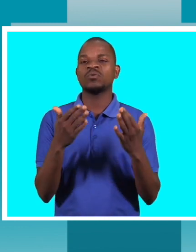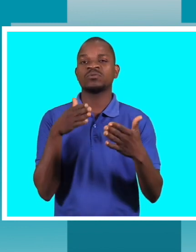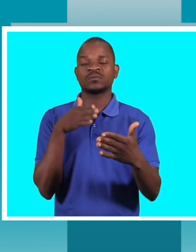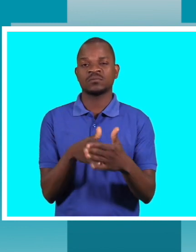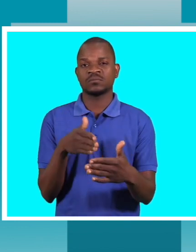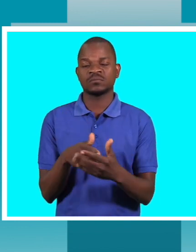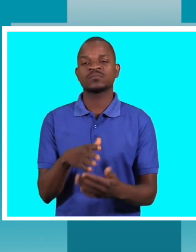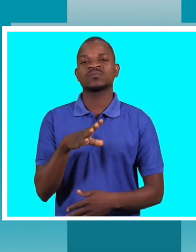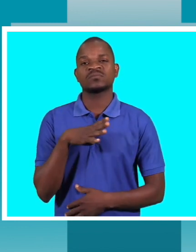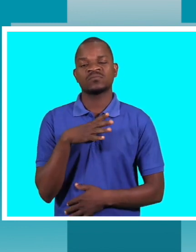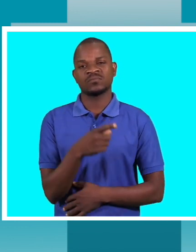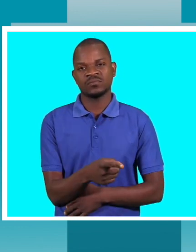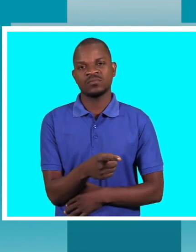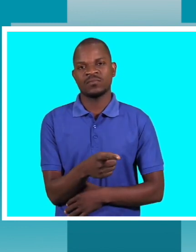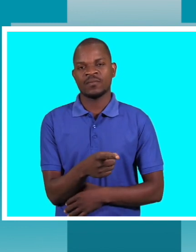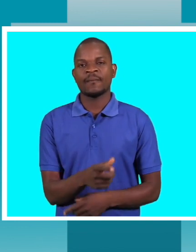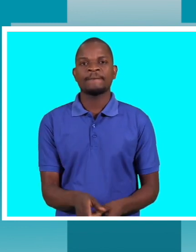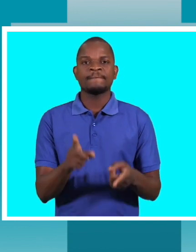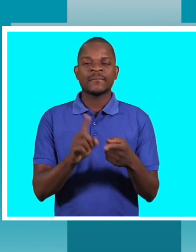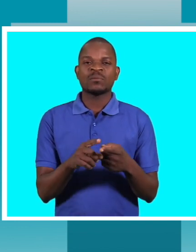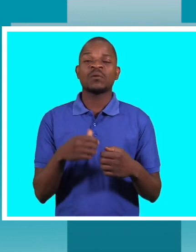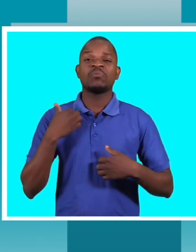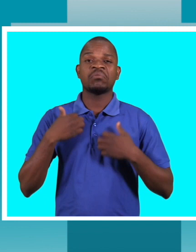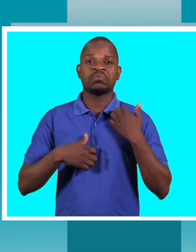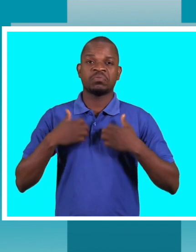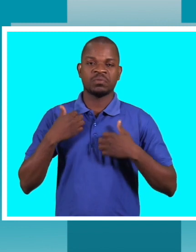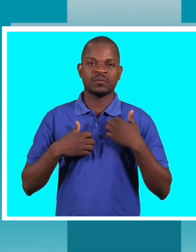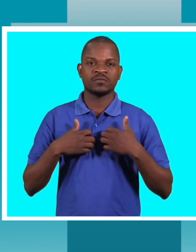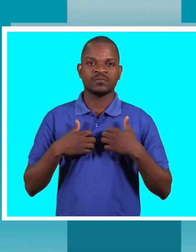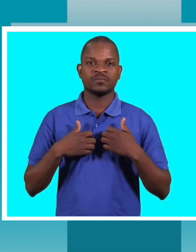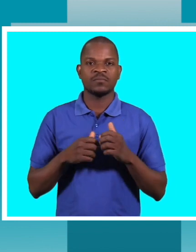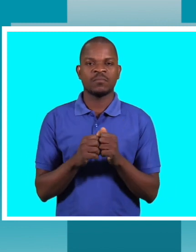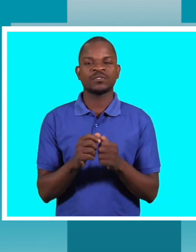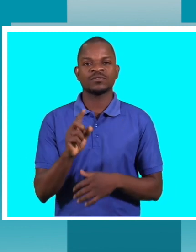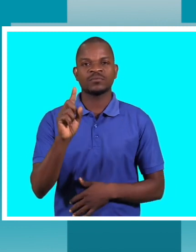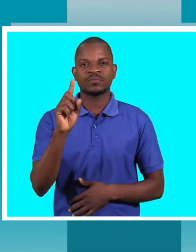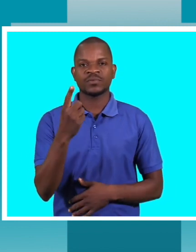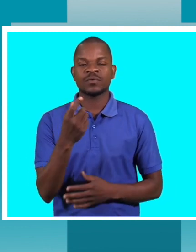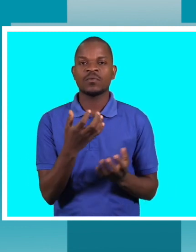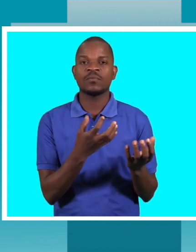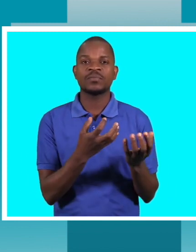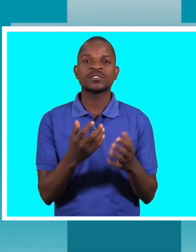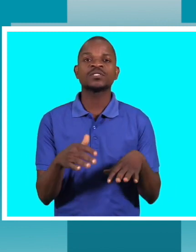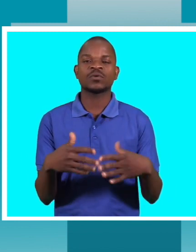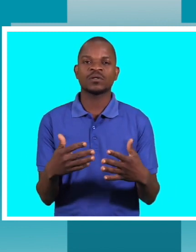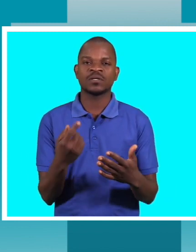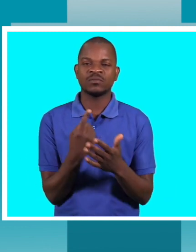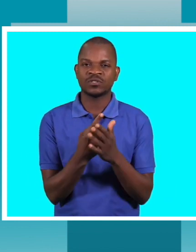tem muitas necessidades mas é preciso em primeiro lugar dados realísticos